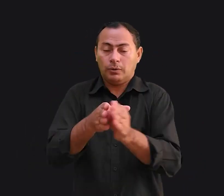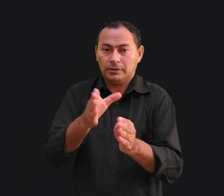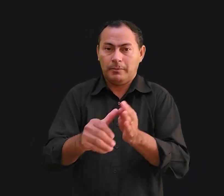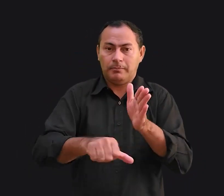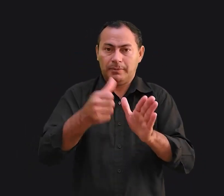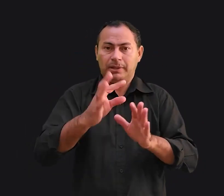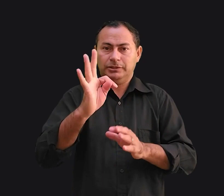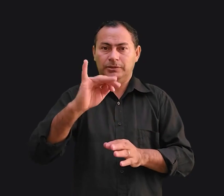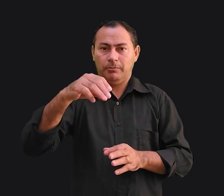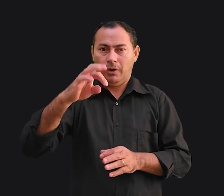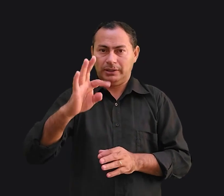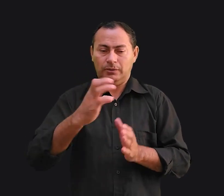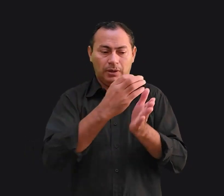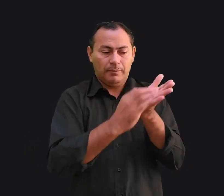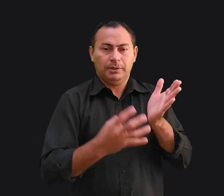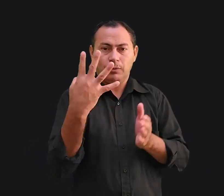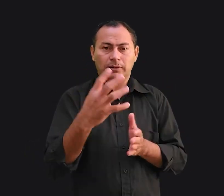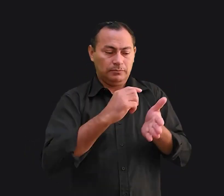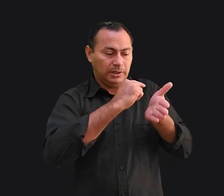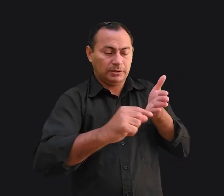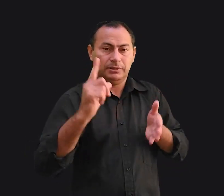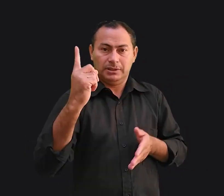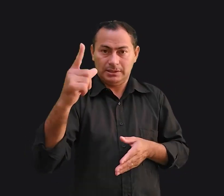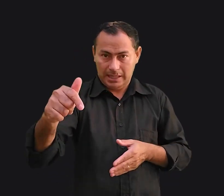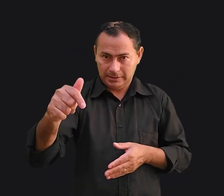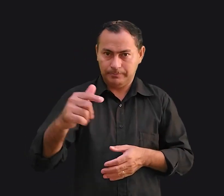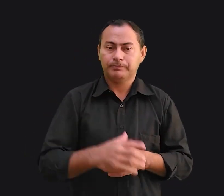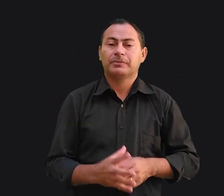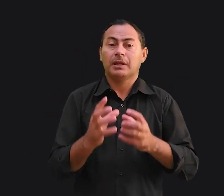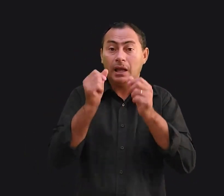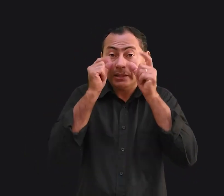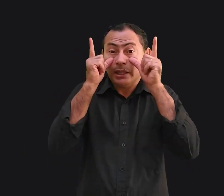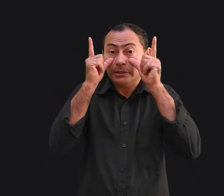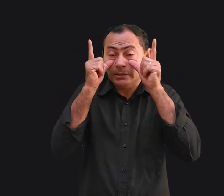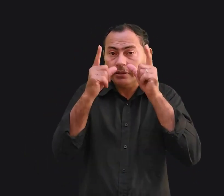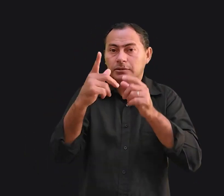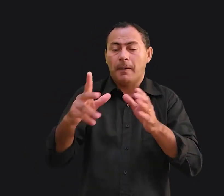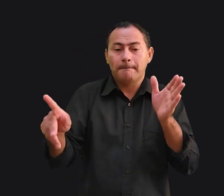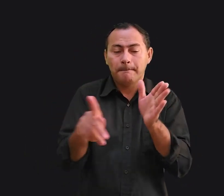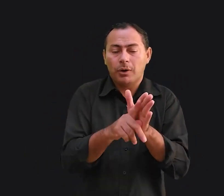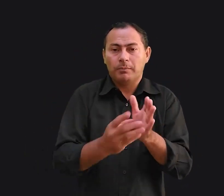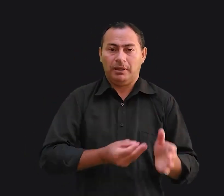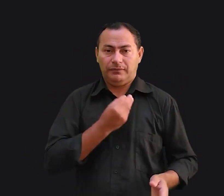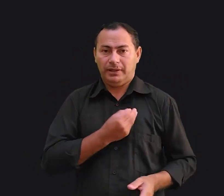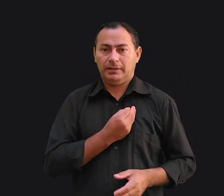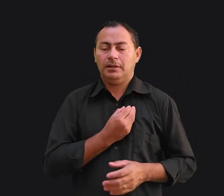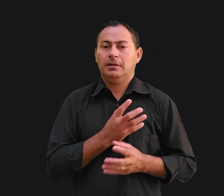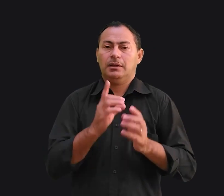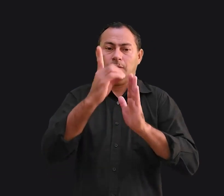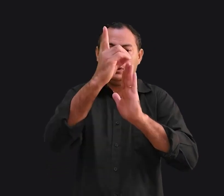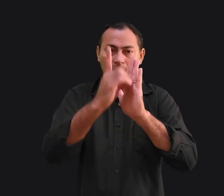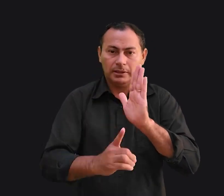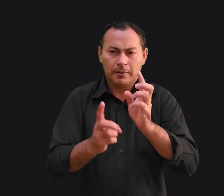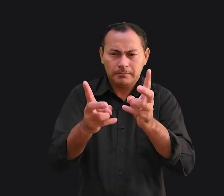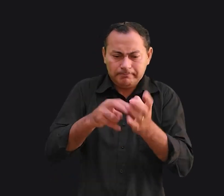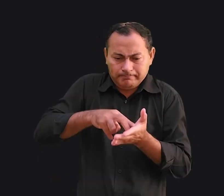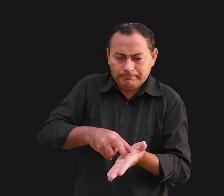1 Timóteo capítulo 4, versículo 17. Atente bem para a sua própria vida e para a doutrina perseverando nesses